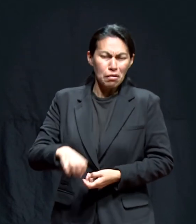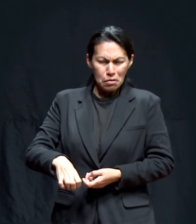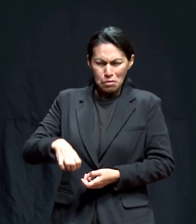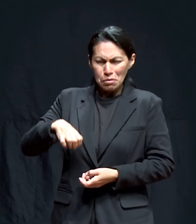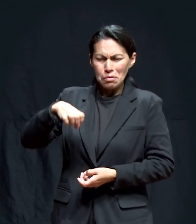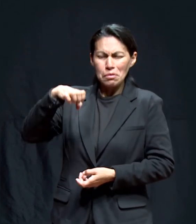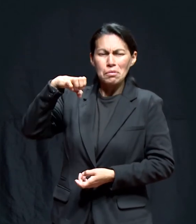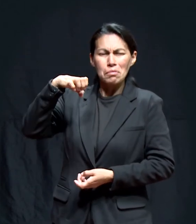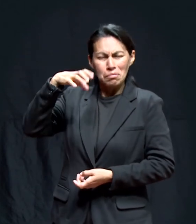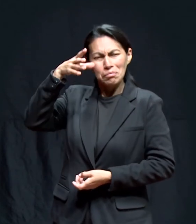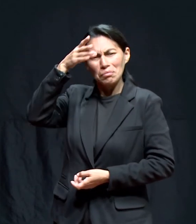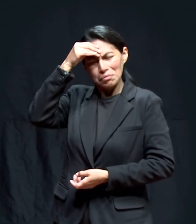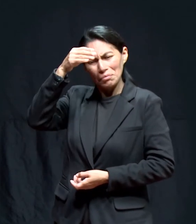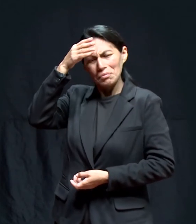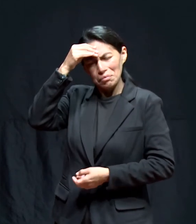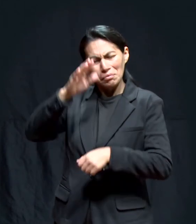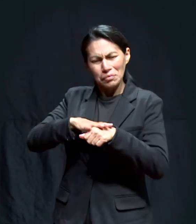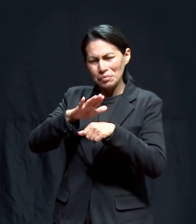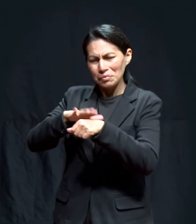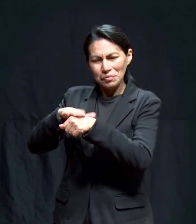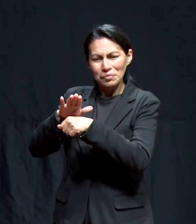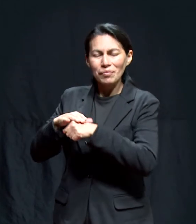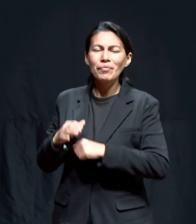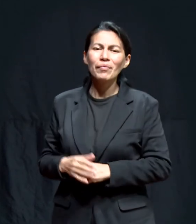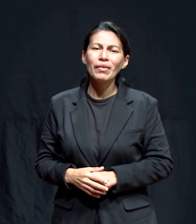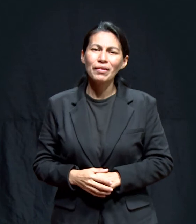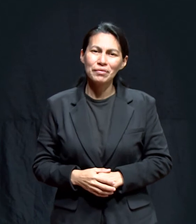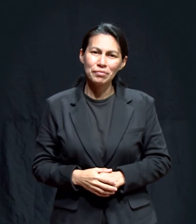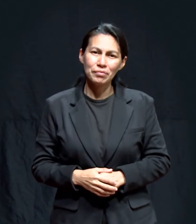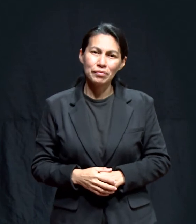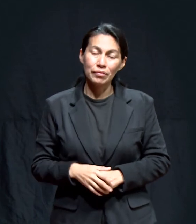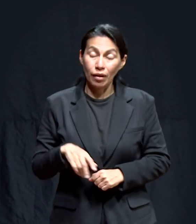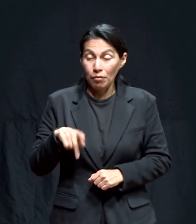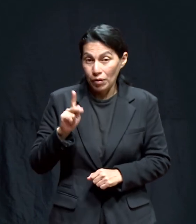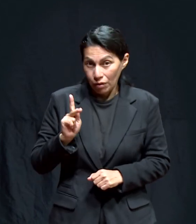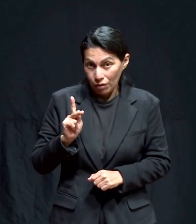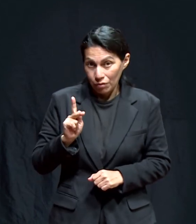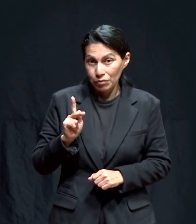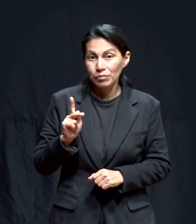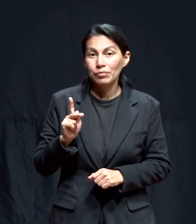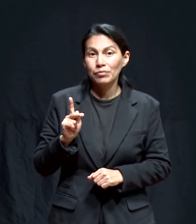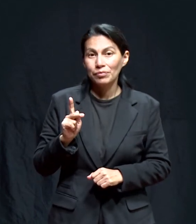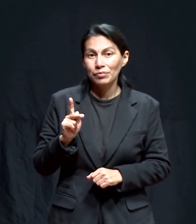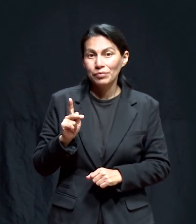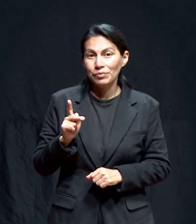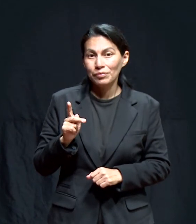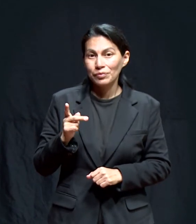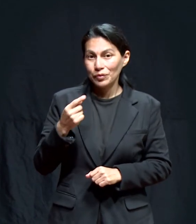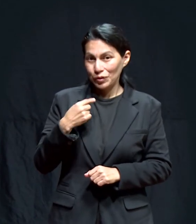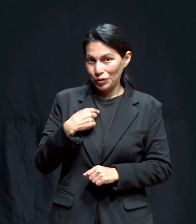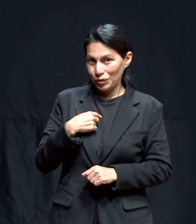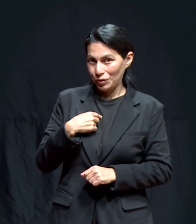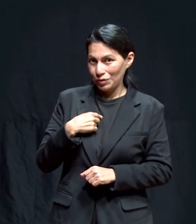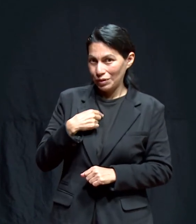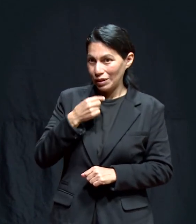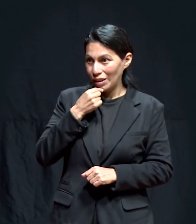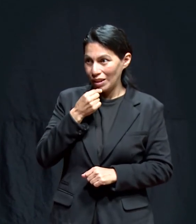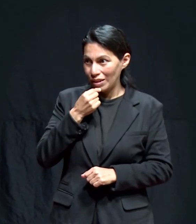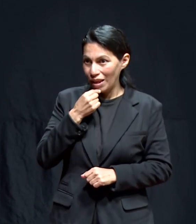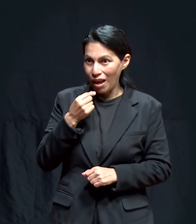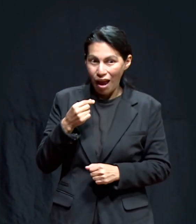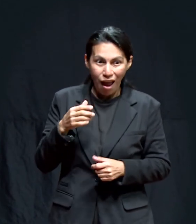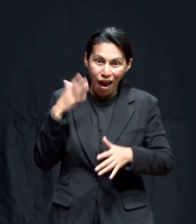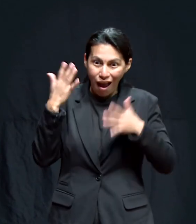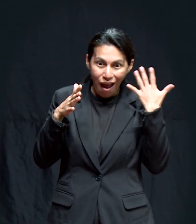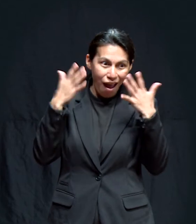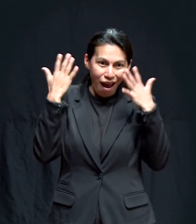Y, crecimos. Pero, pues, yo siempre